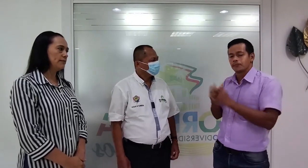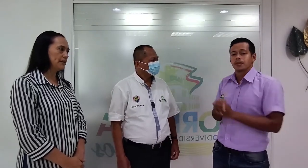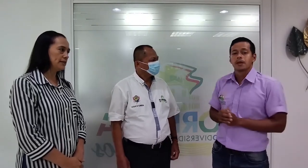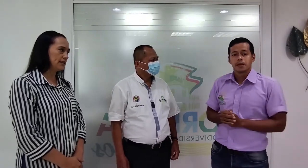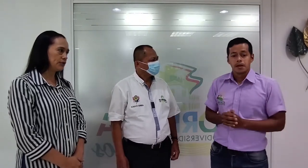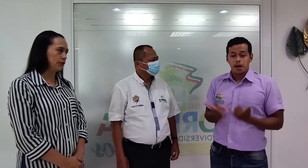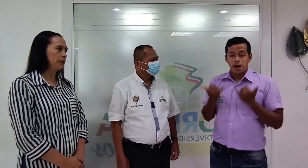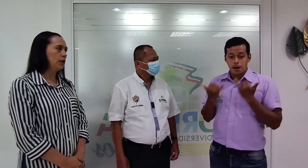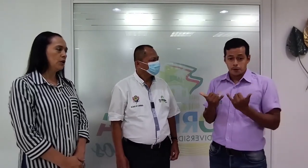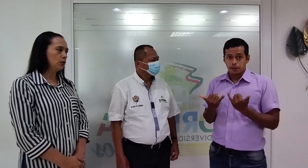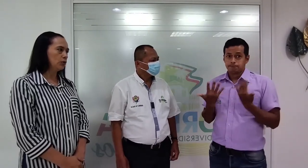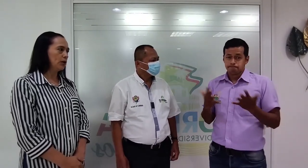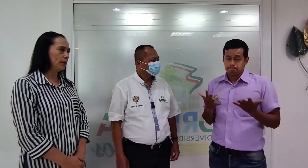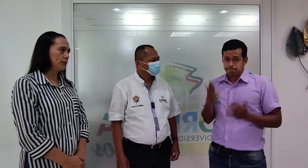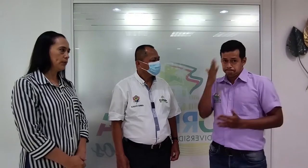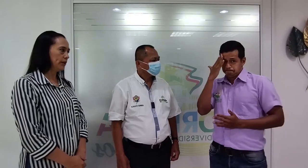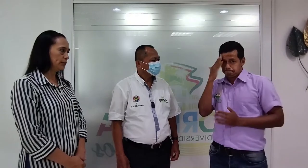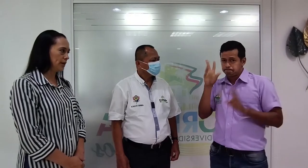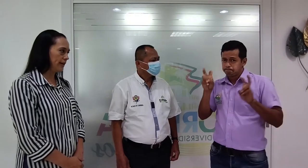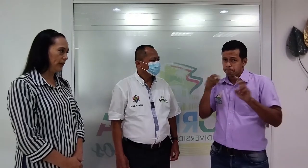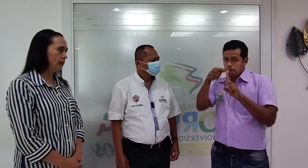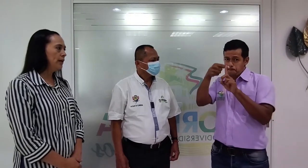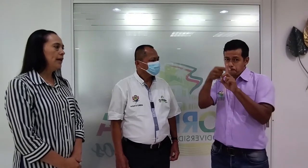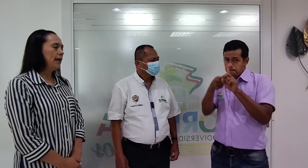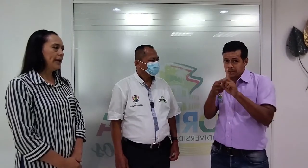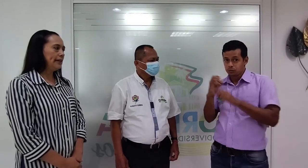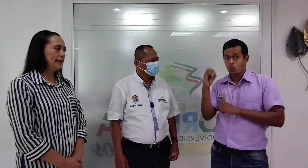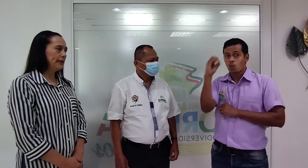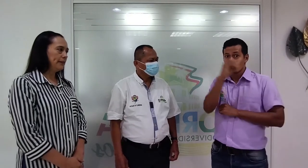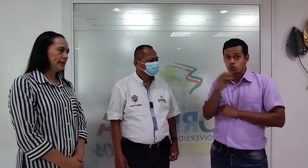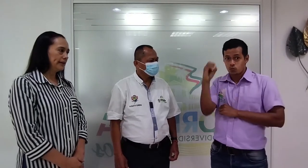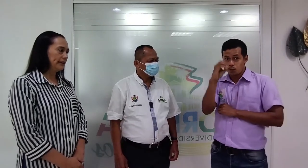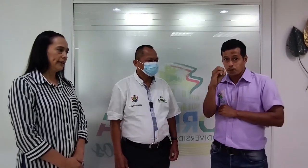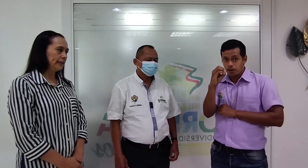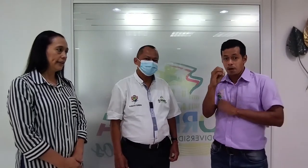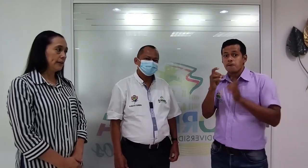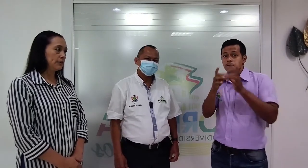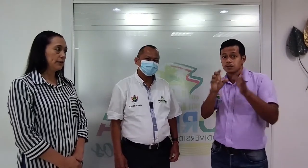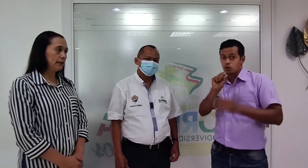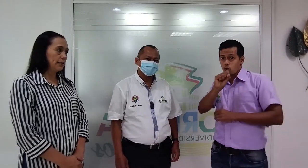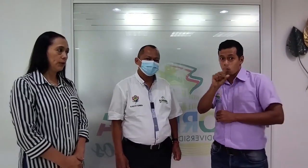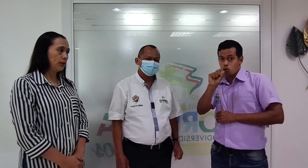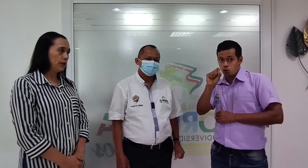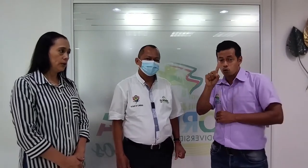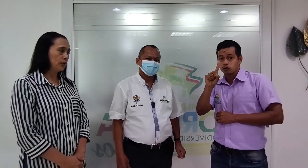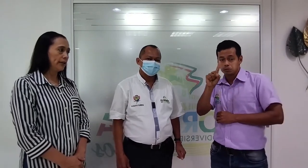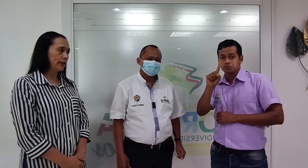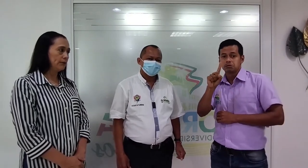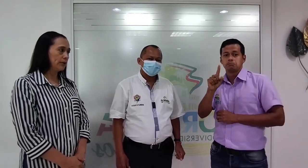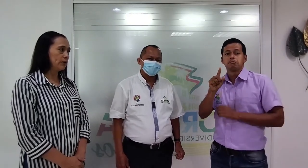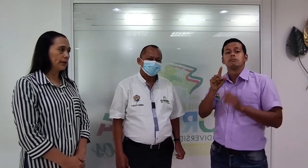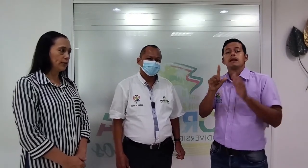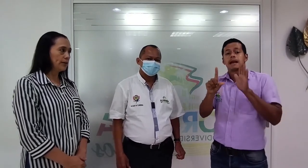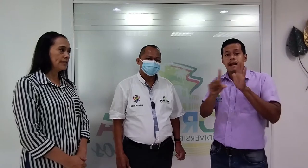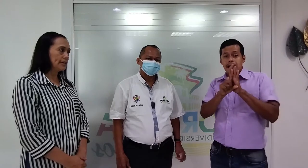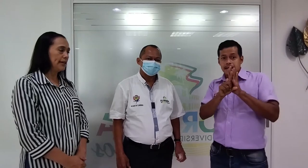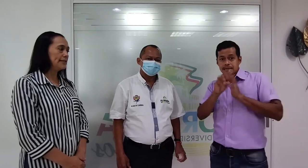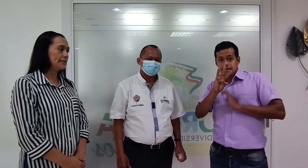administración con todo el apoyo que nos ha dado. El tema que queremos trabajar hoy, o que queremos recordar hoy, es que el